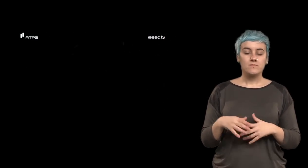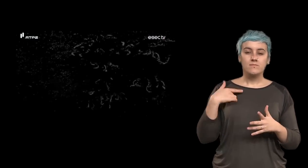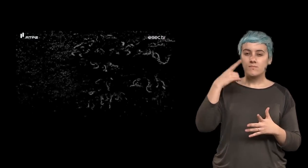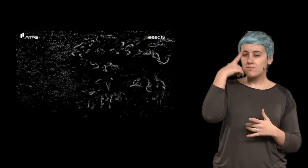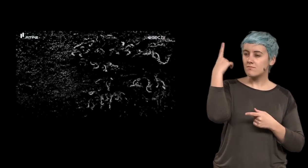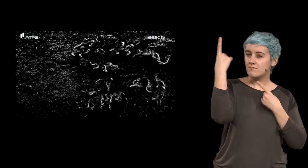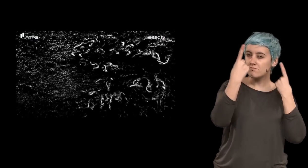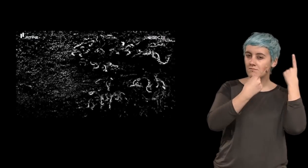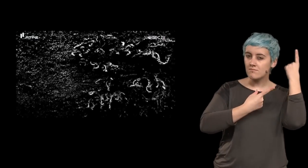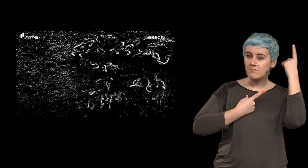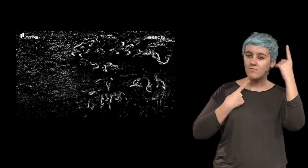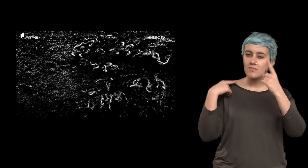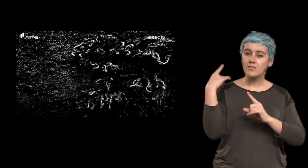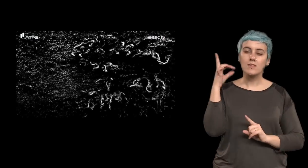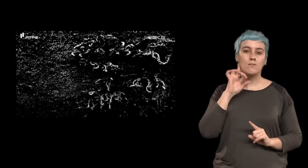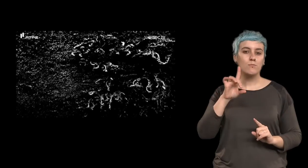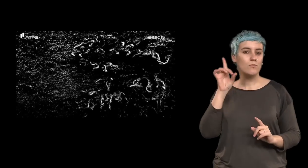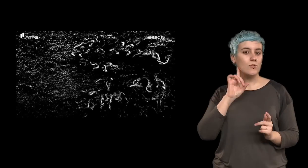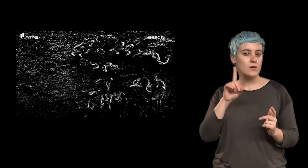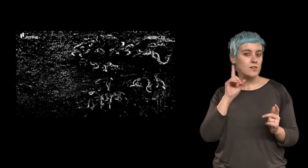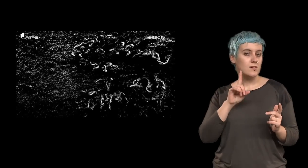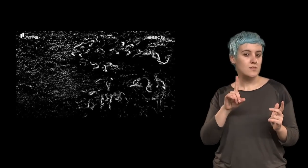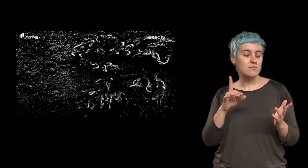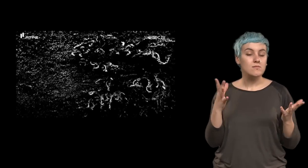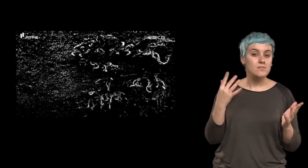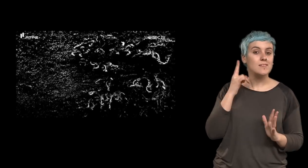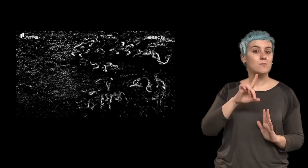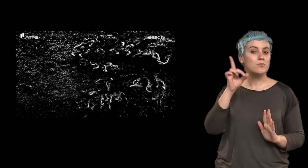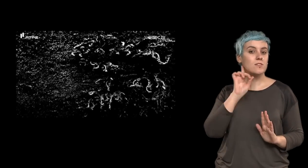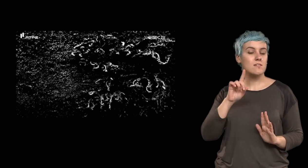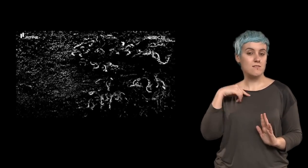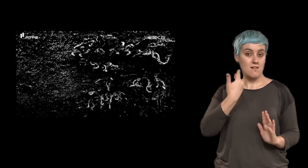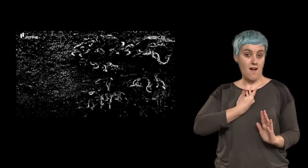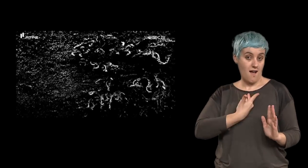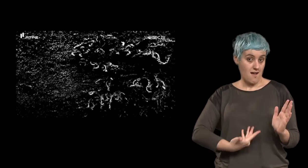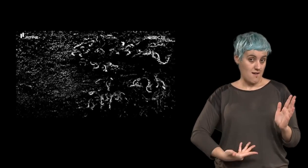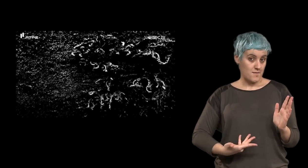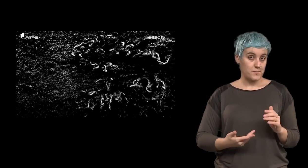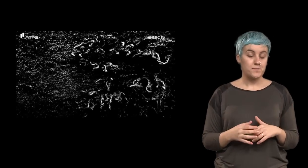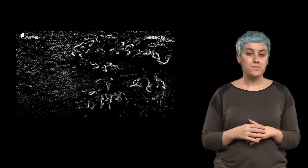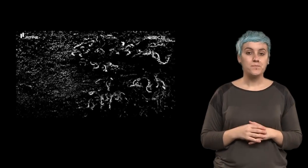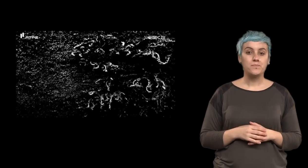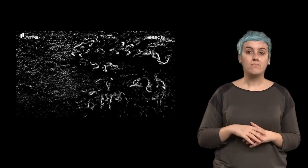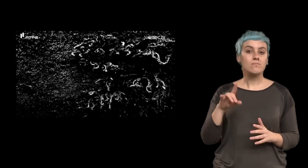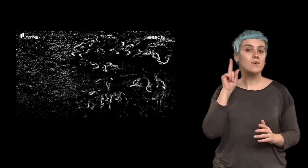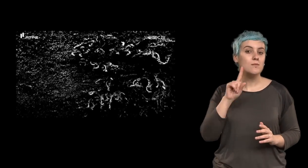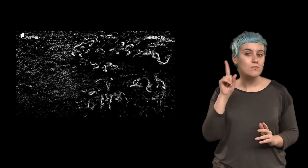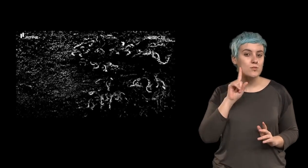Penso na importância, na importância de estar aqui, na